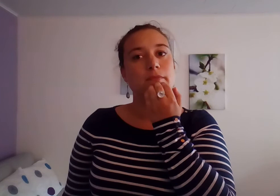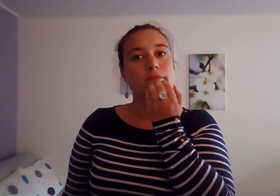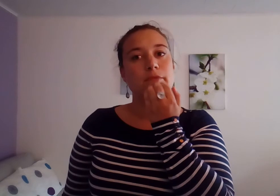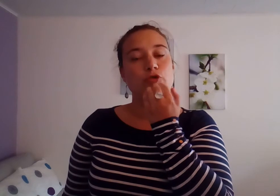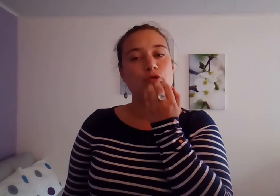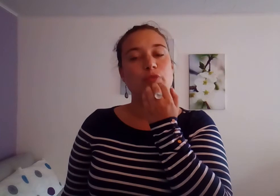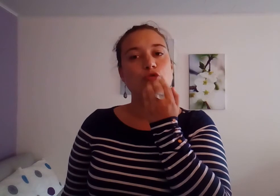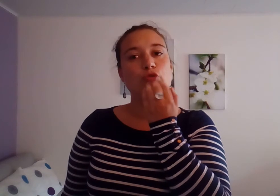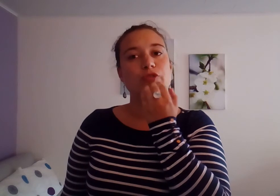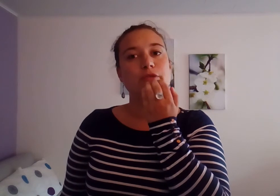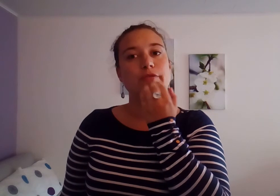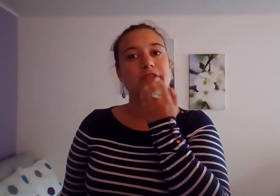Mais je suis à bout de tous ces conflits.